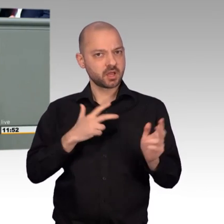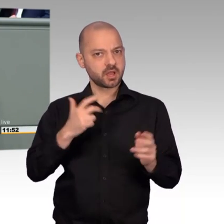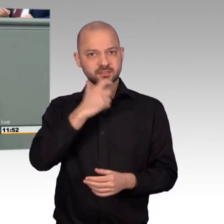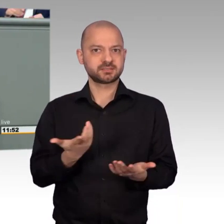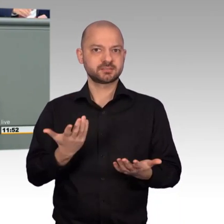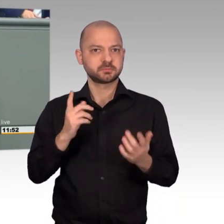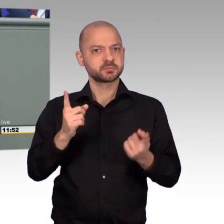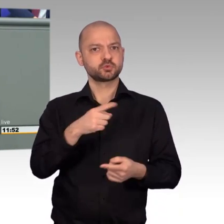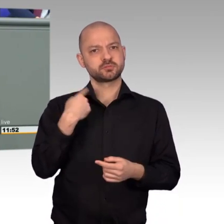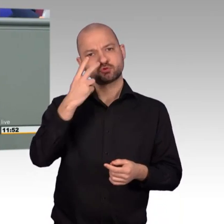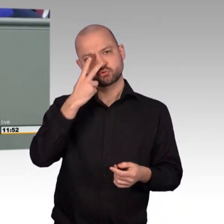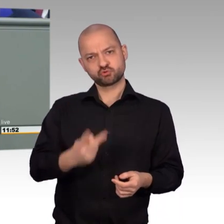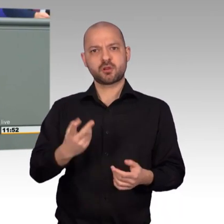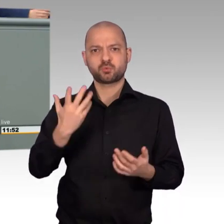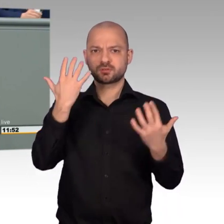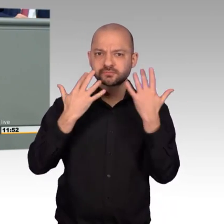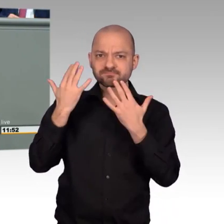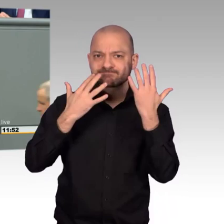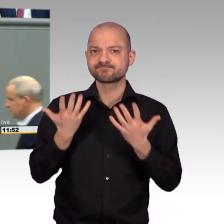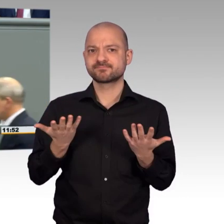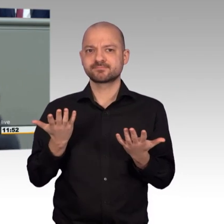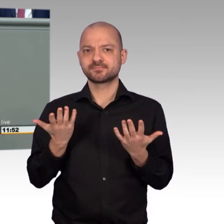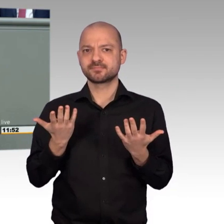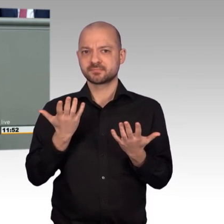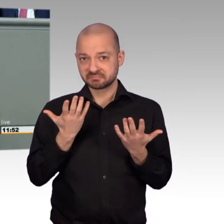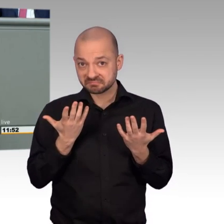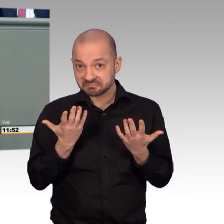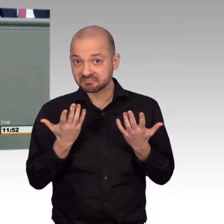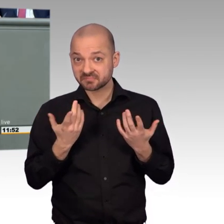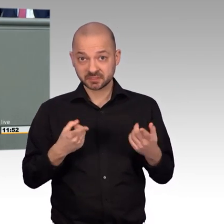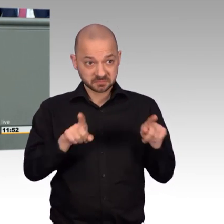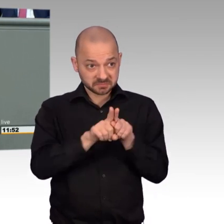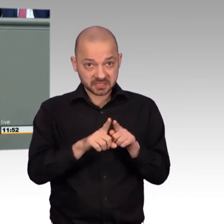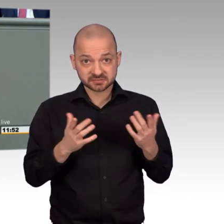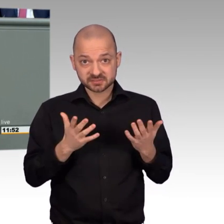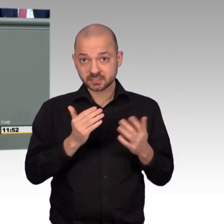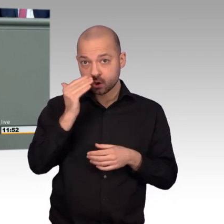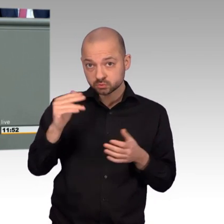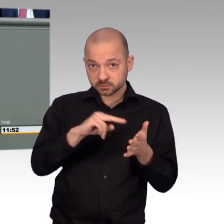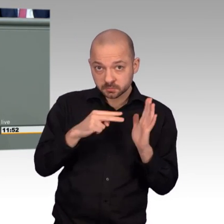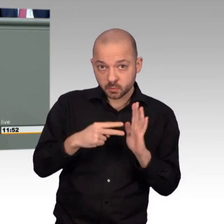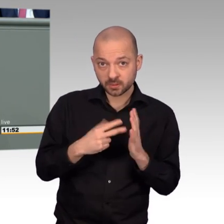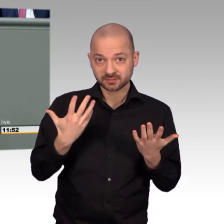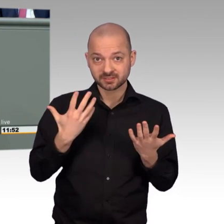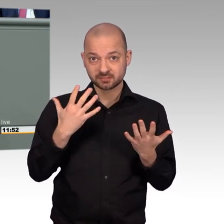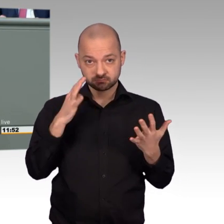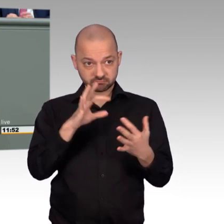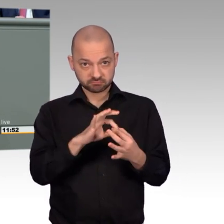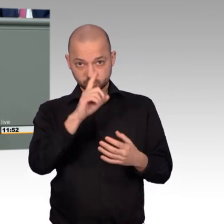und Stabilität in dieser schwierigen Region? Und meine Damen und Herren, ich finde, die Antwort fällt sehr ernüchternd aus. Es wird immer wieder zu